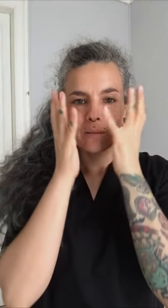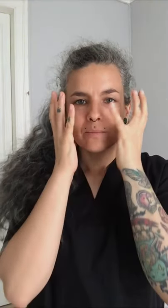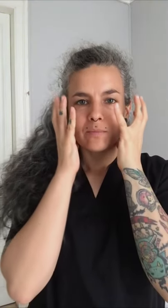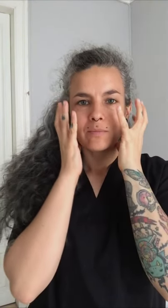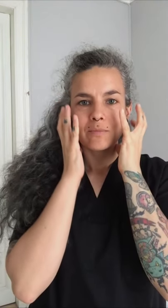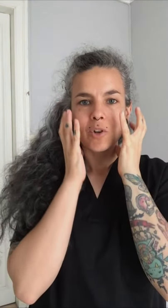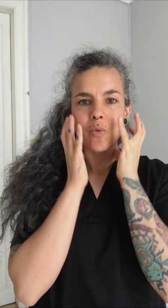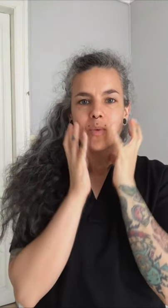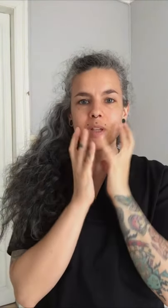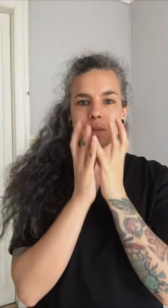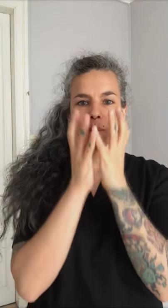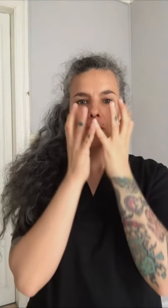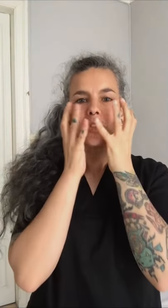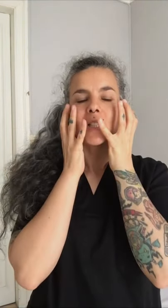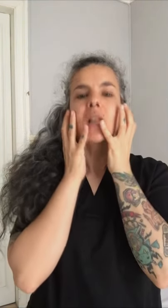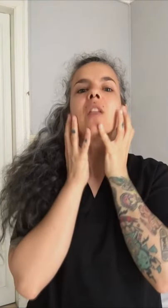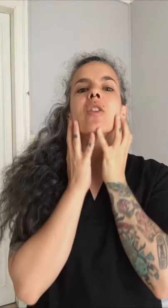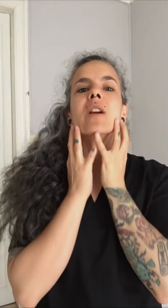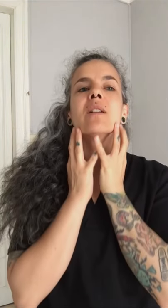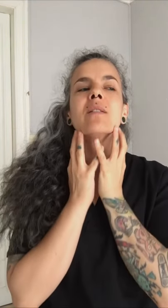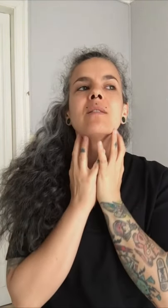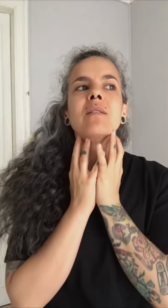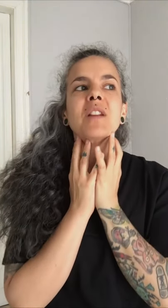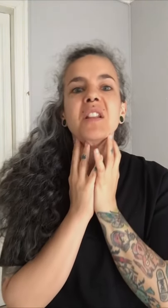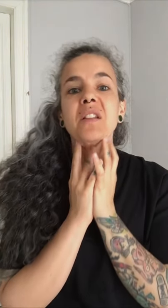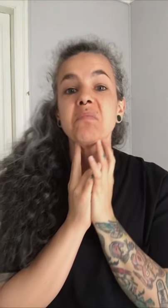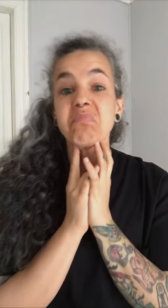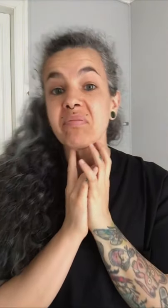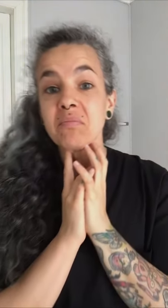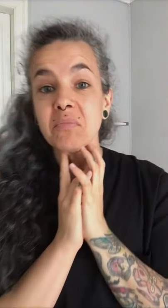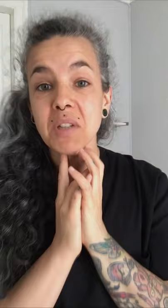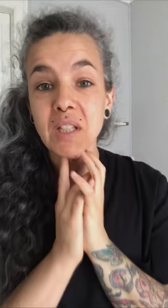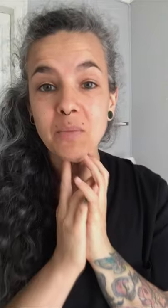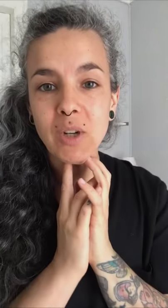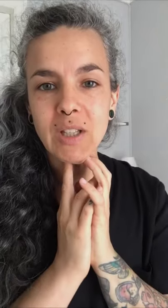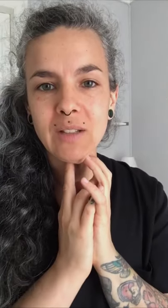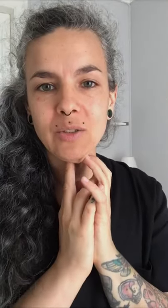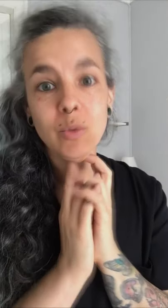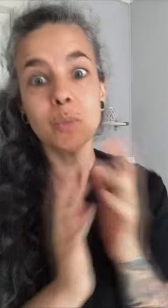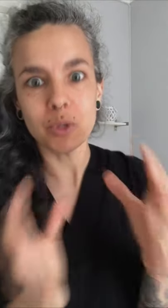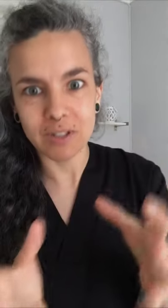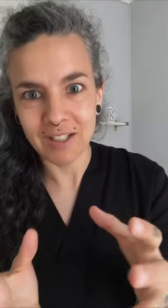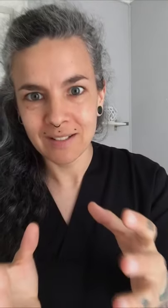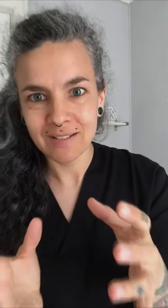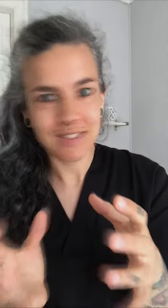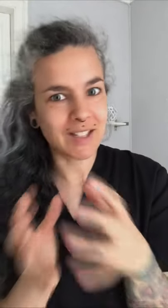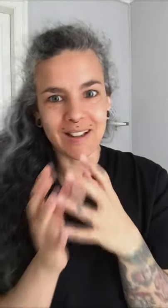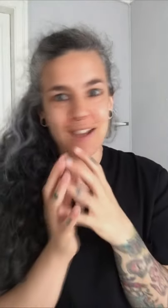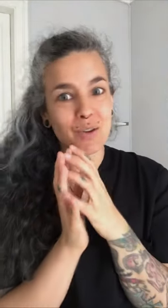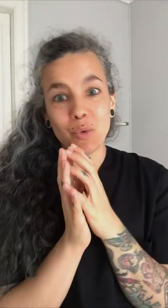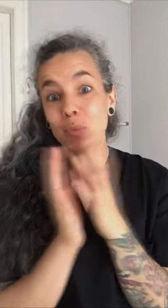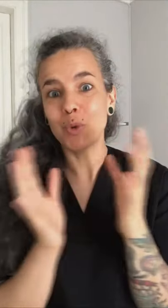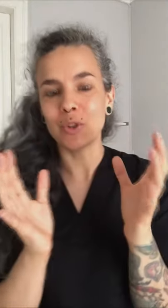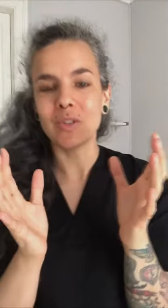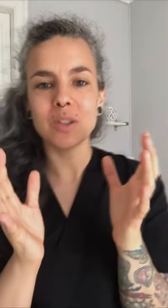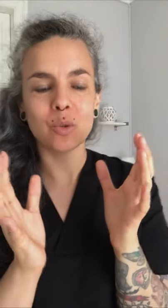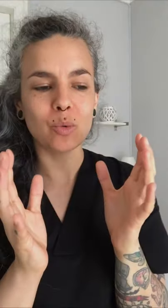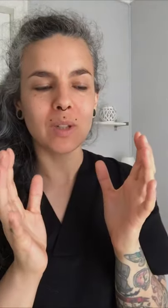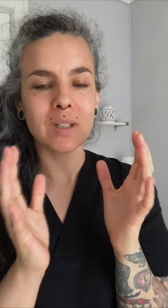Entonces, como podéis ver, toda esta zona que dices, pues aquí tampoco hay tanto. Bueno, pues sí, es que hay un montón de estructuras.